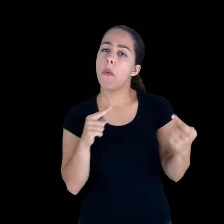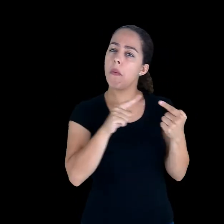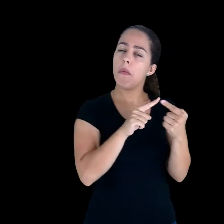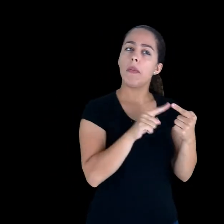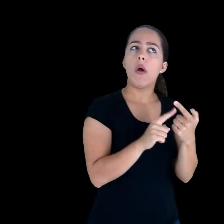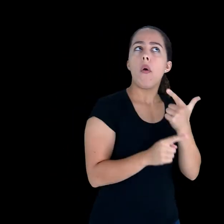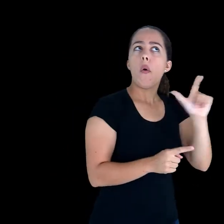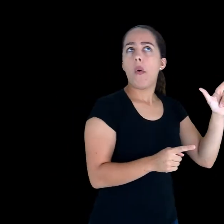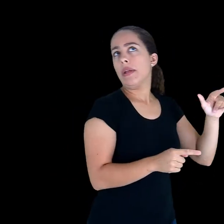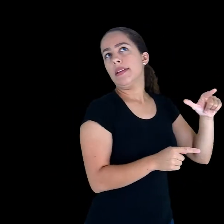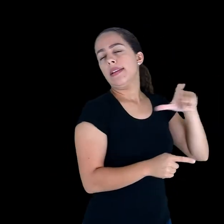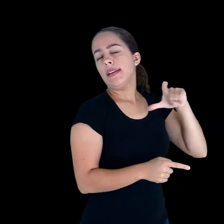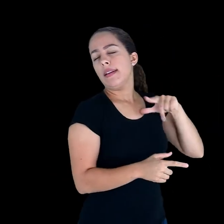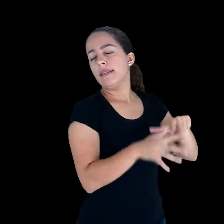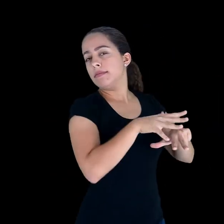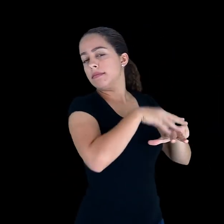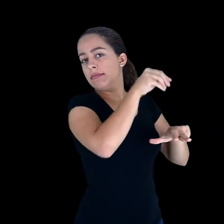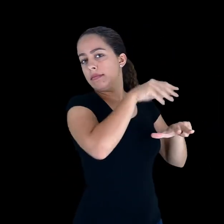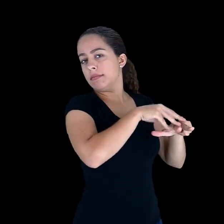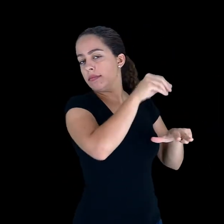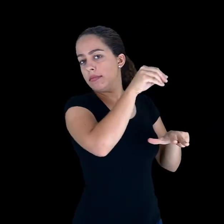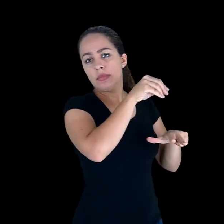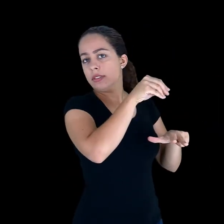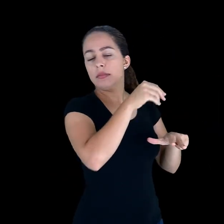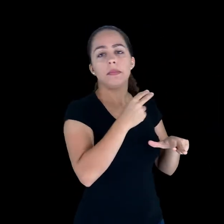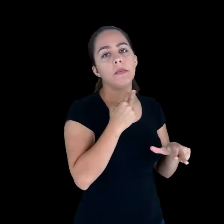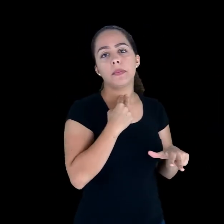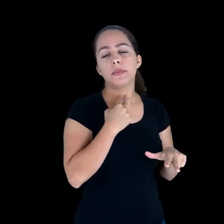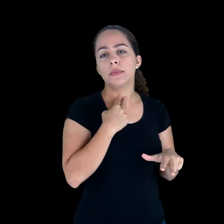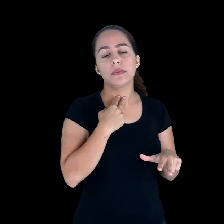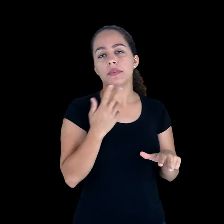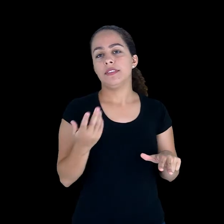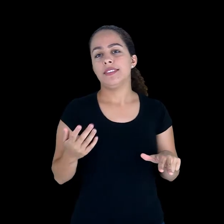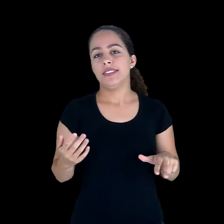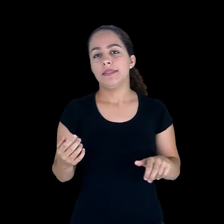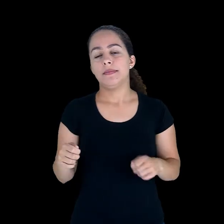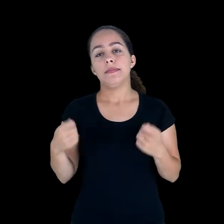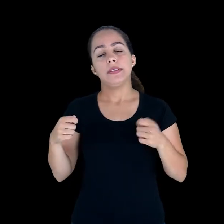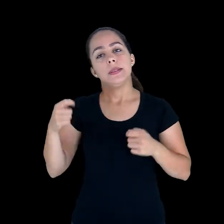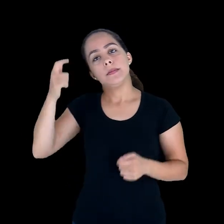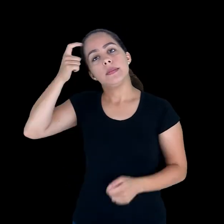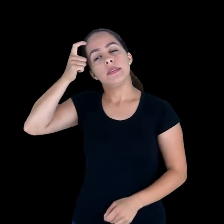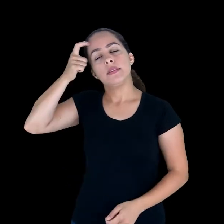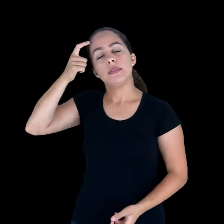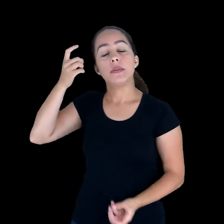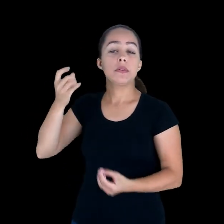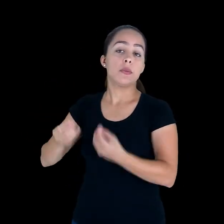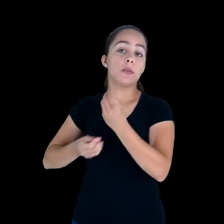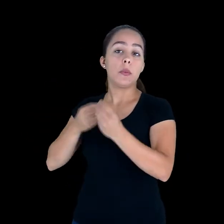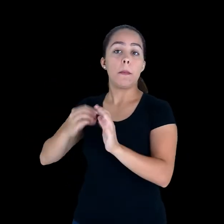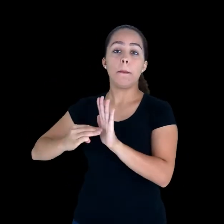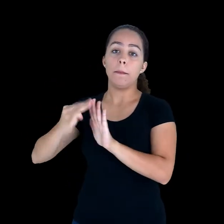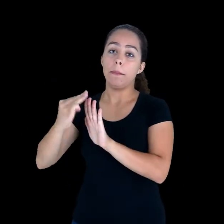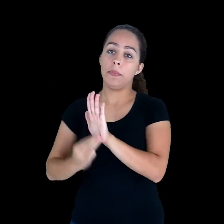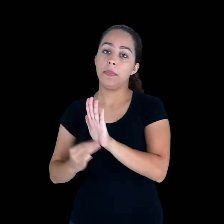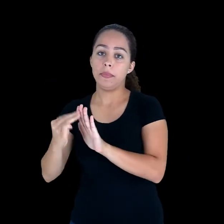por exemplo, no estímulo-resposta, na recompensa, porque eu posso, em uma metodologia que